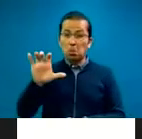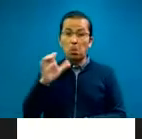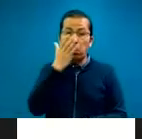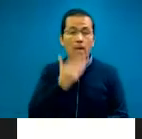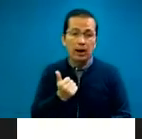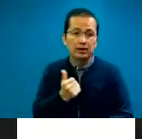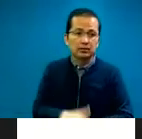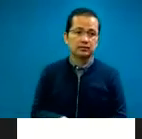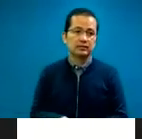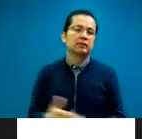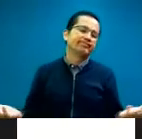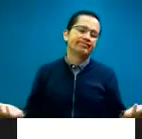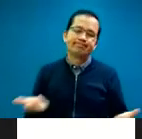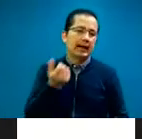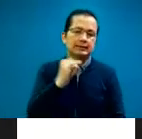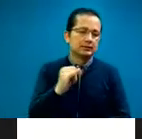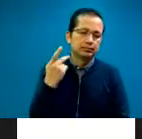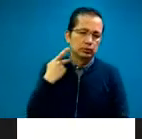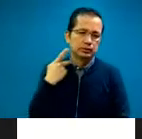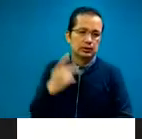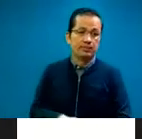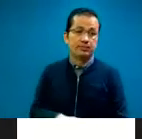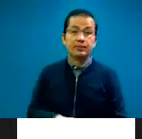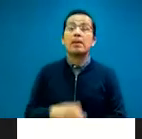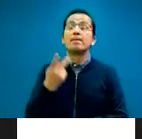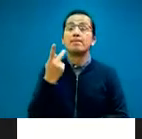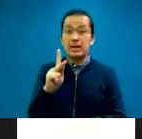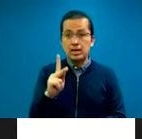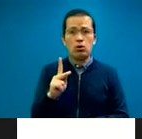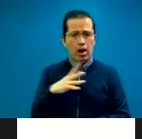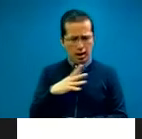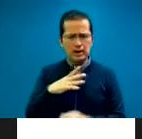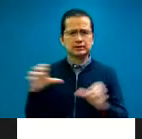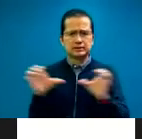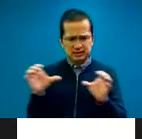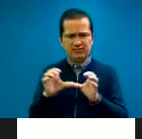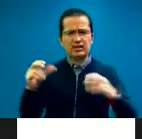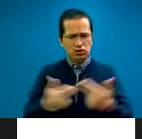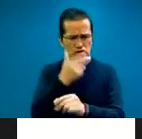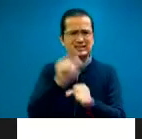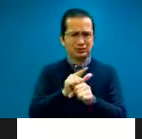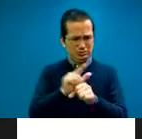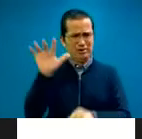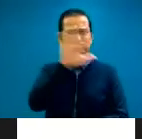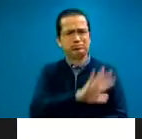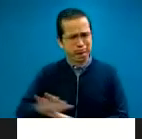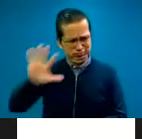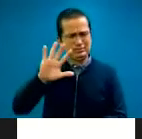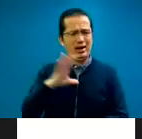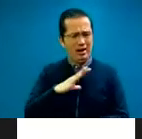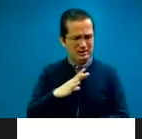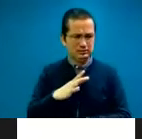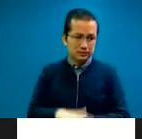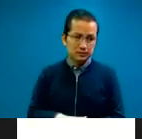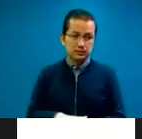Cuestiones políticas, pero a nivel nacional sí existe. Eso es lo curioso. Así es de que es algo por lo que estamos luchando